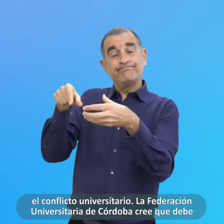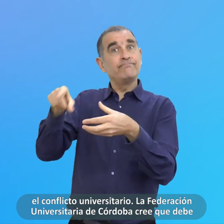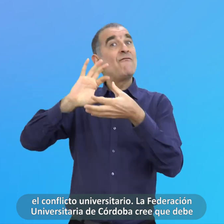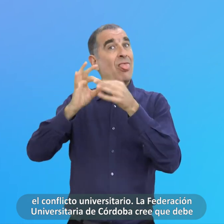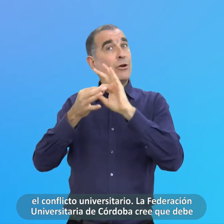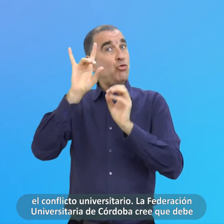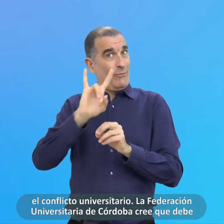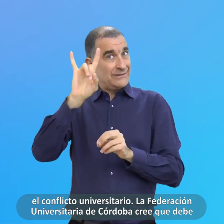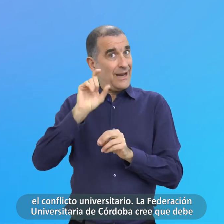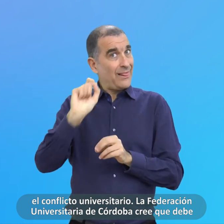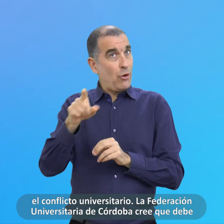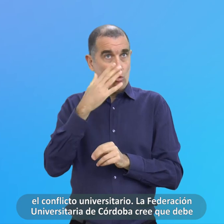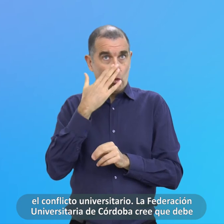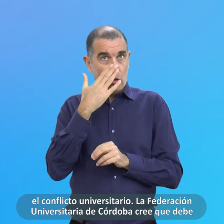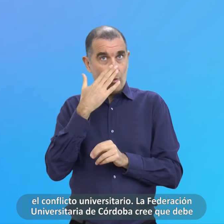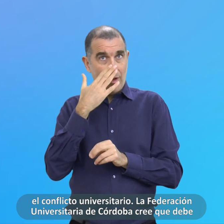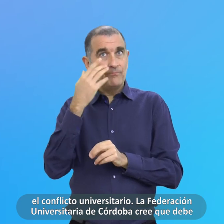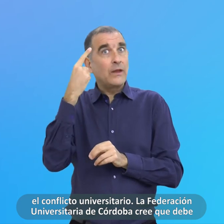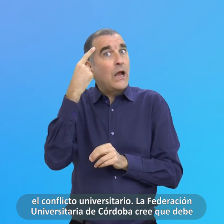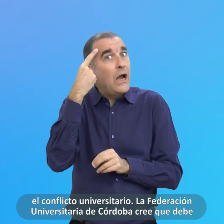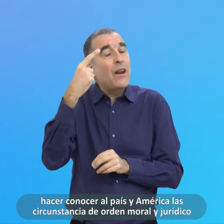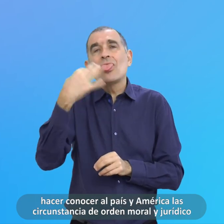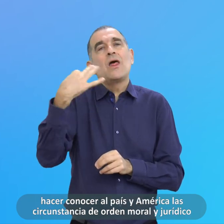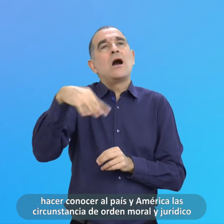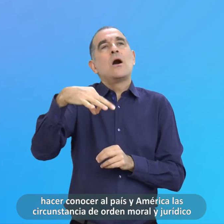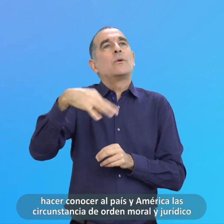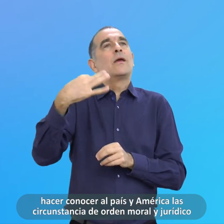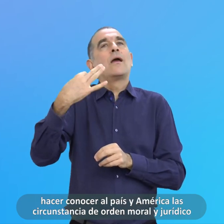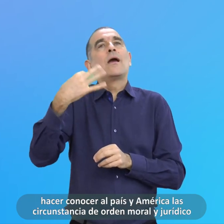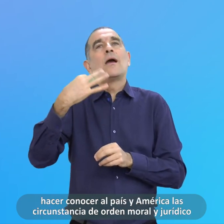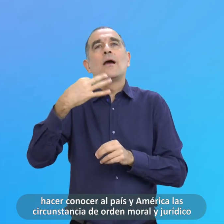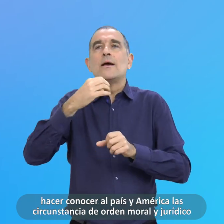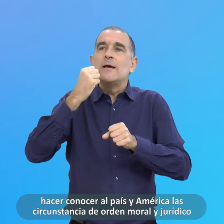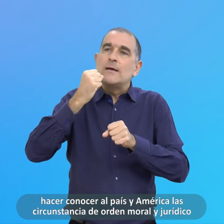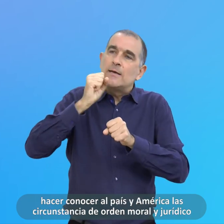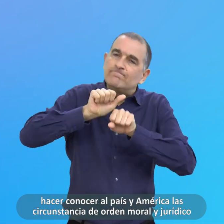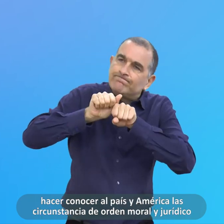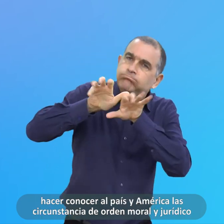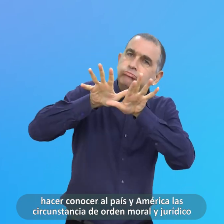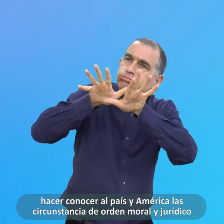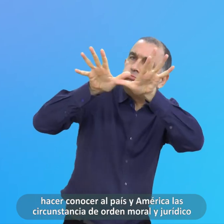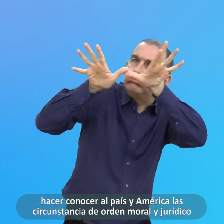La Federación Universitaria De Córdoba Cree Que Debe Hacer Conocer